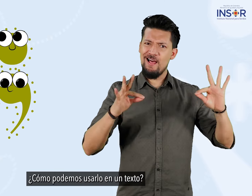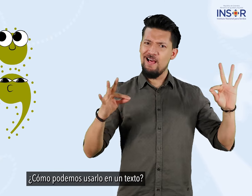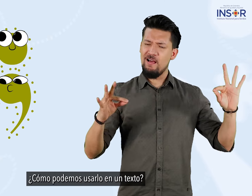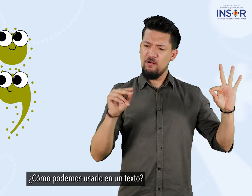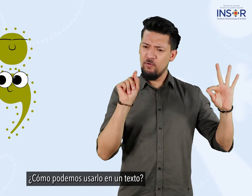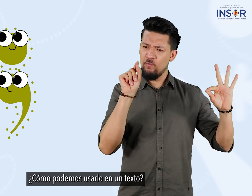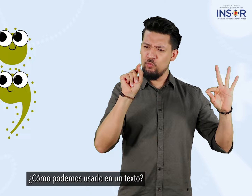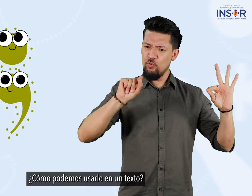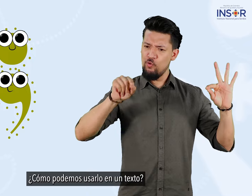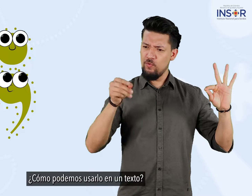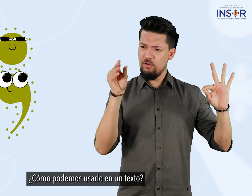en un texto